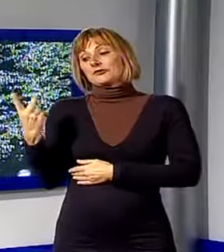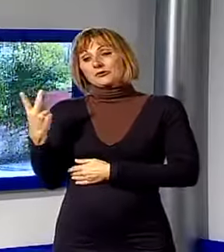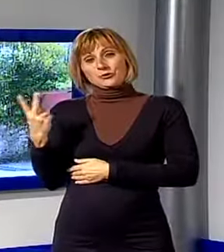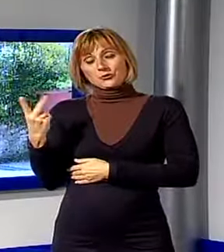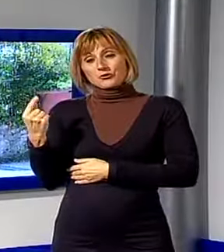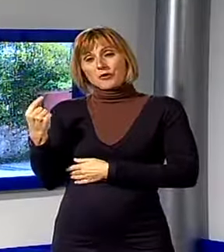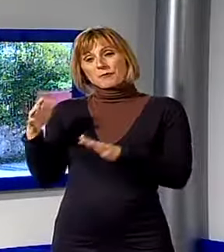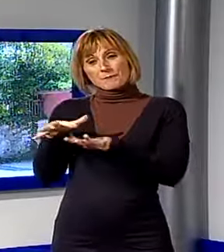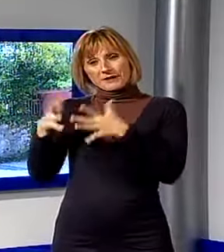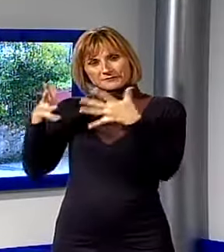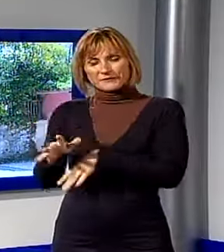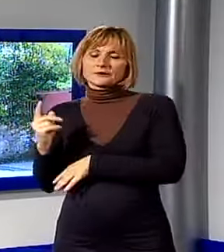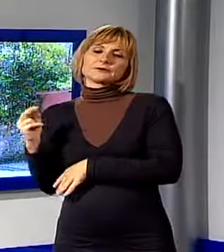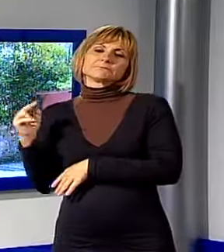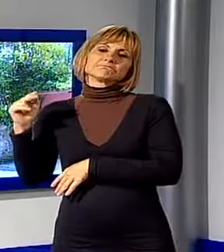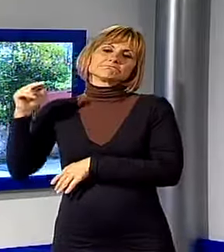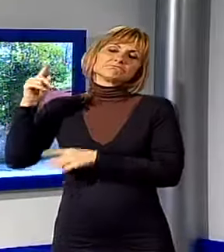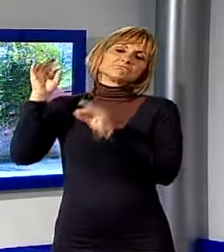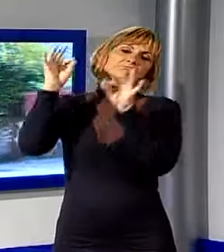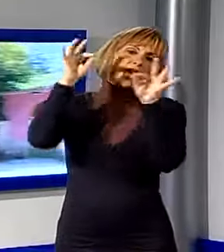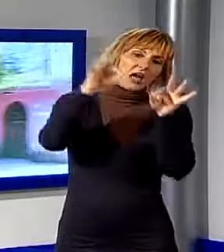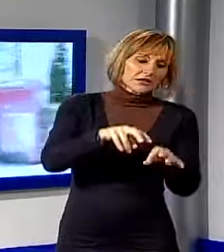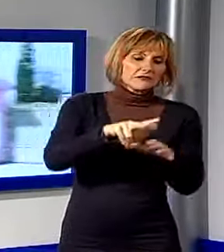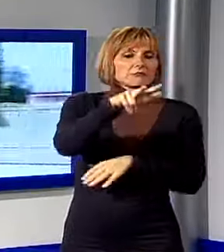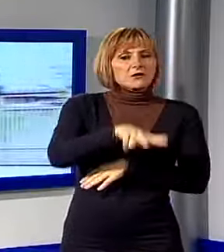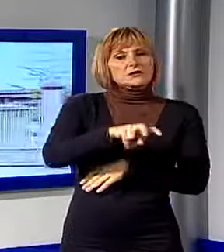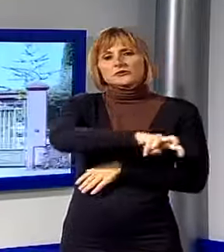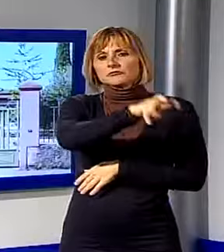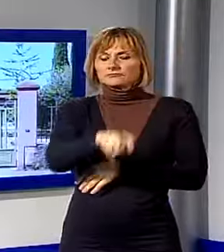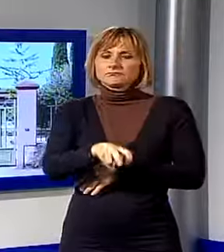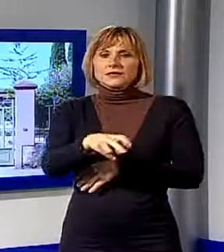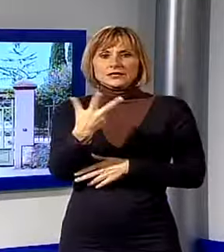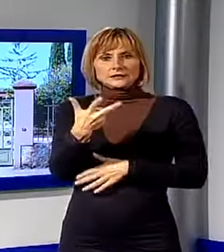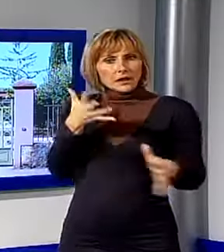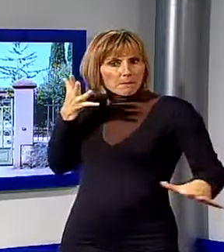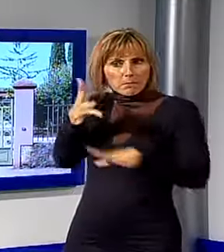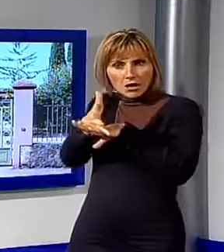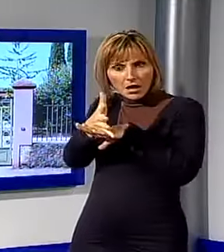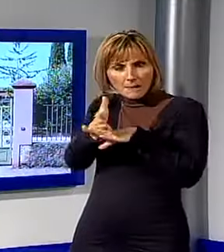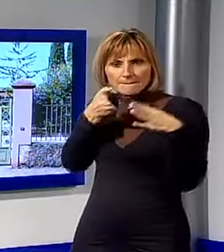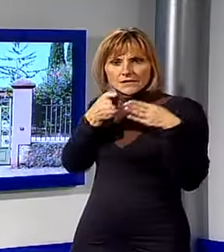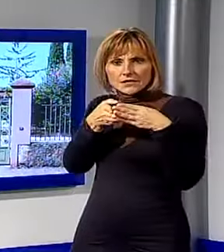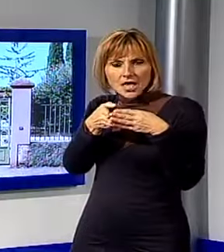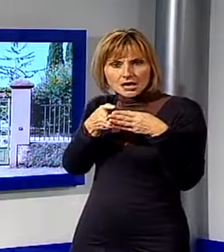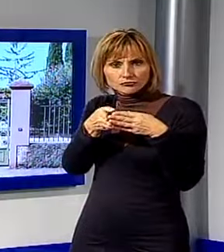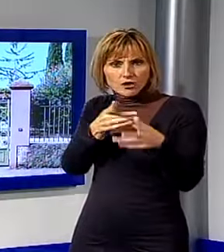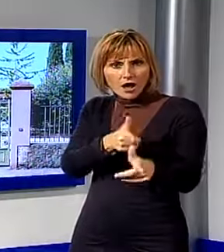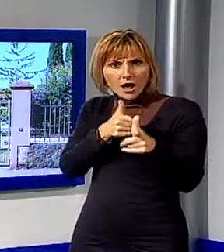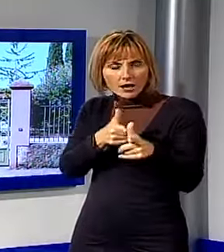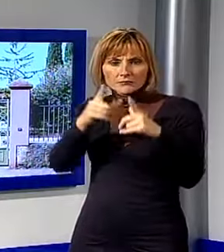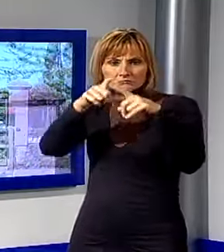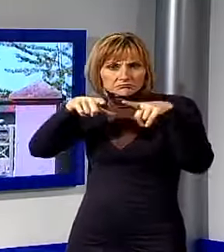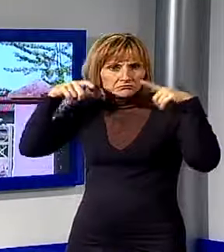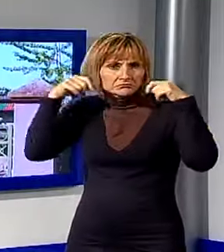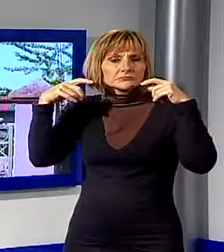sulle colline di Camaiore, parcheggiata l'auto, vennero affrontati dai tre che sotto la minaccia delle armi li imbavagliarono, bendarono e